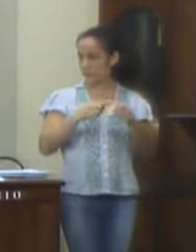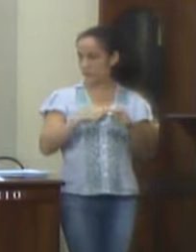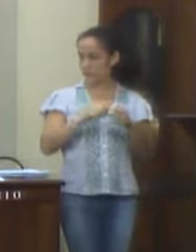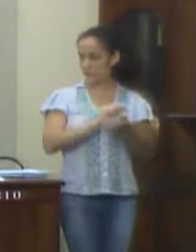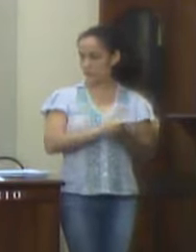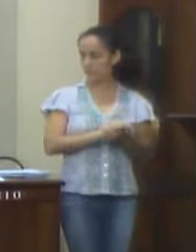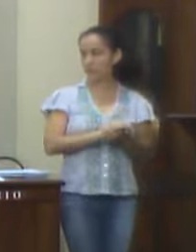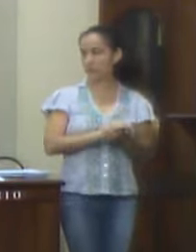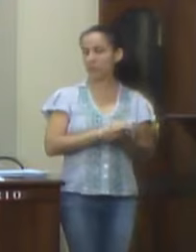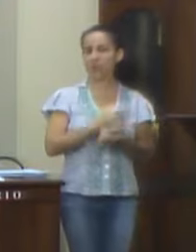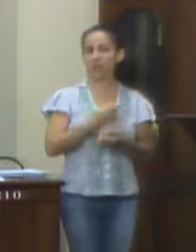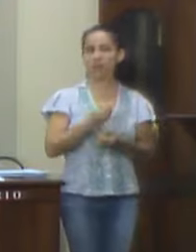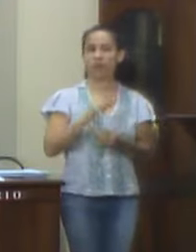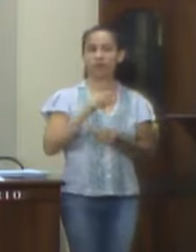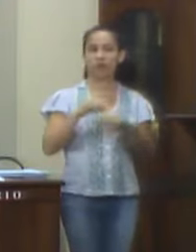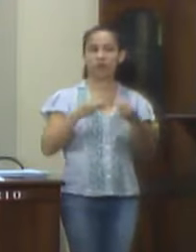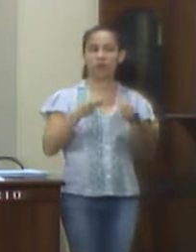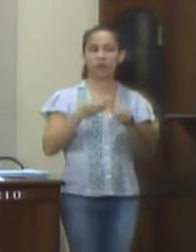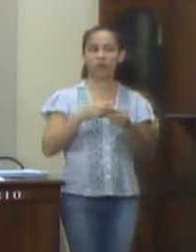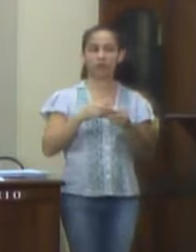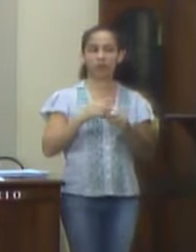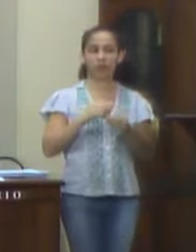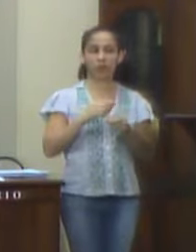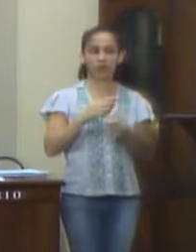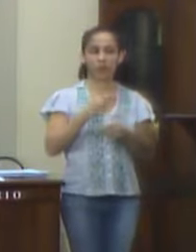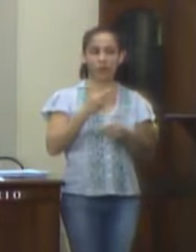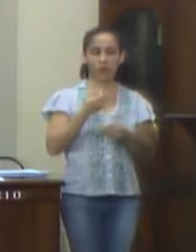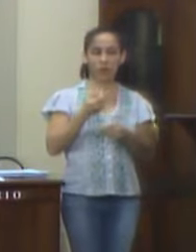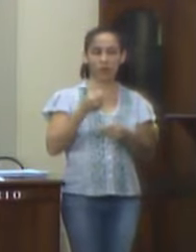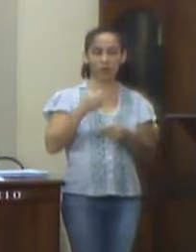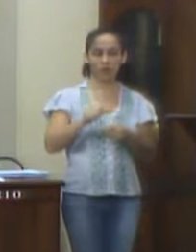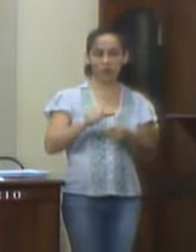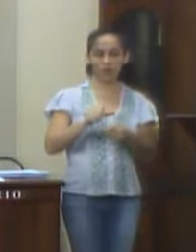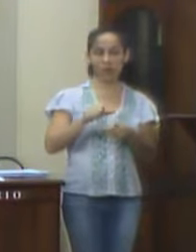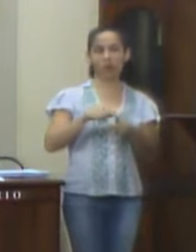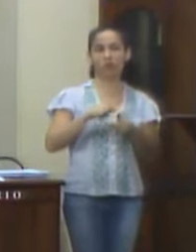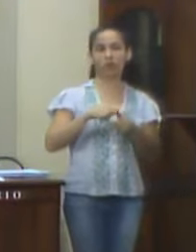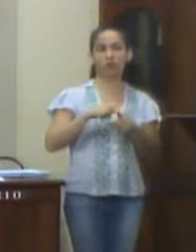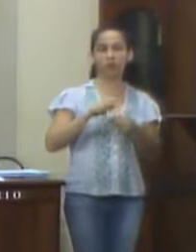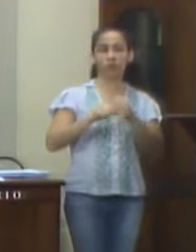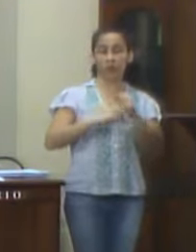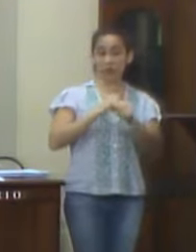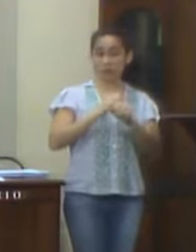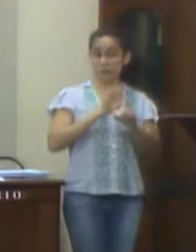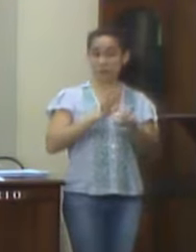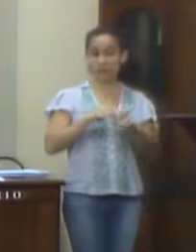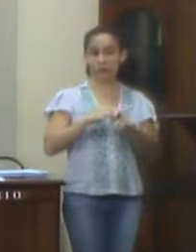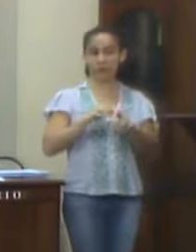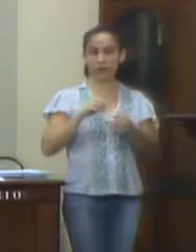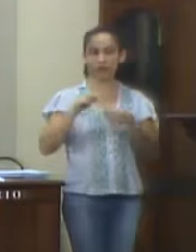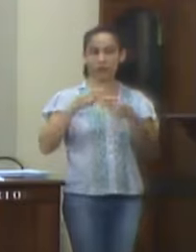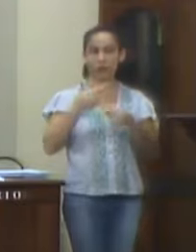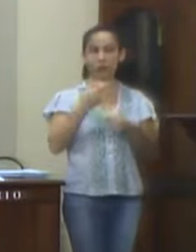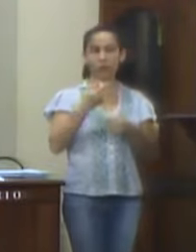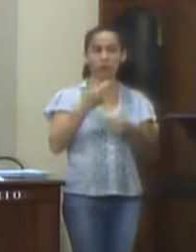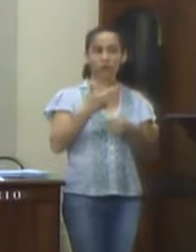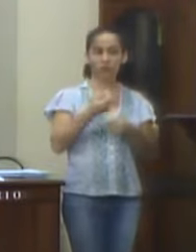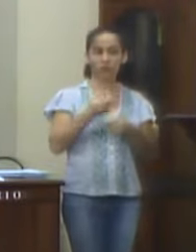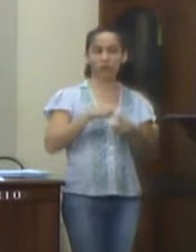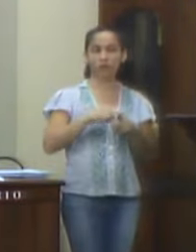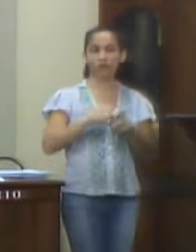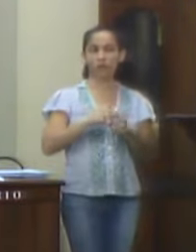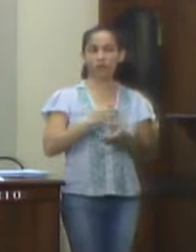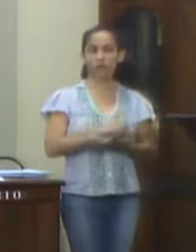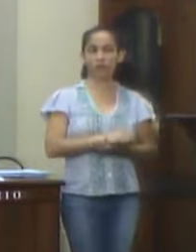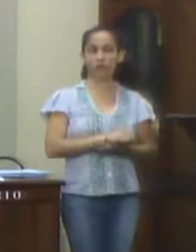previdenciárias apenas no exercício de 2019, cujas contas serão objeto de análise em 2020, sendo tais